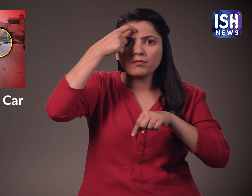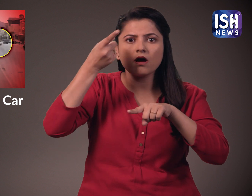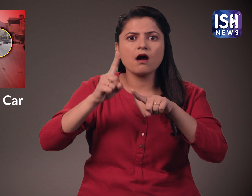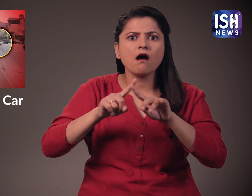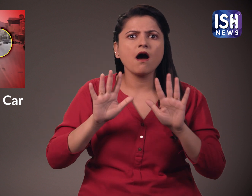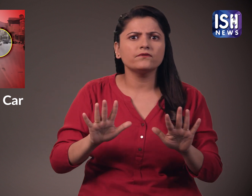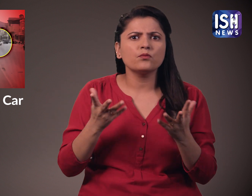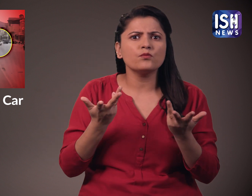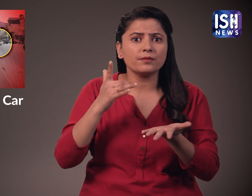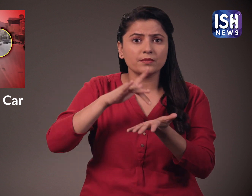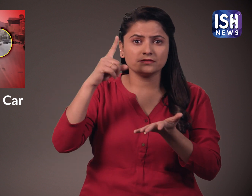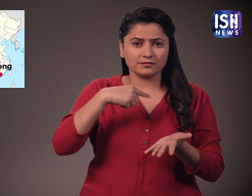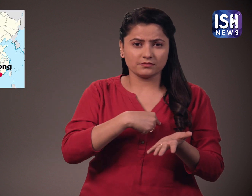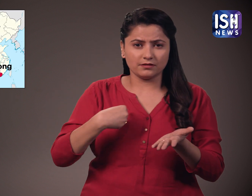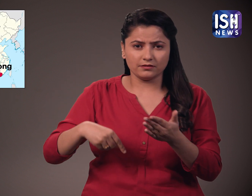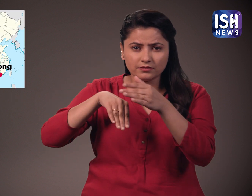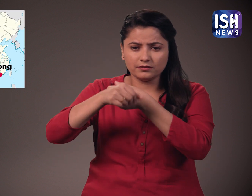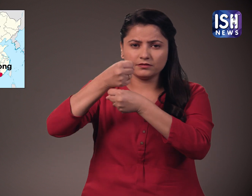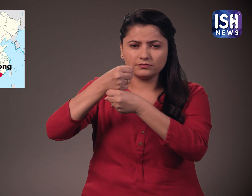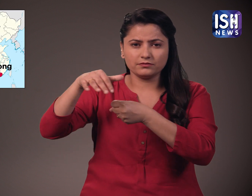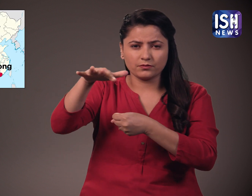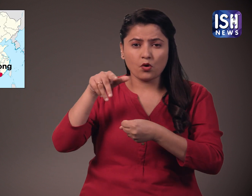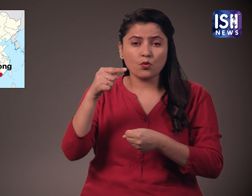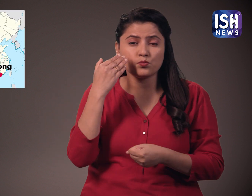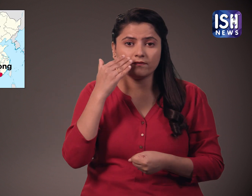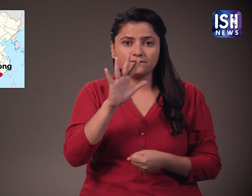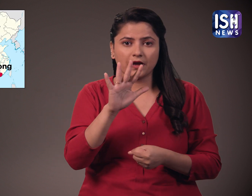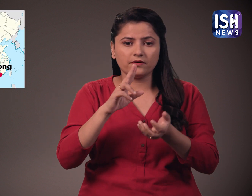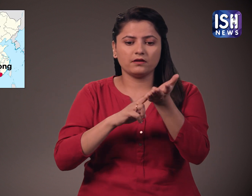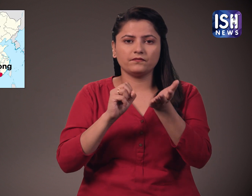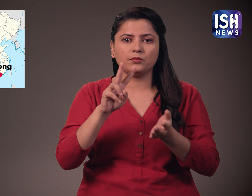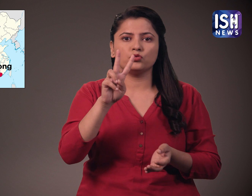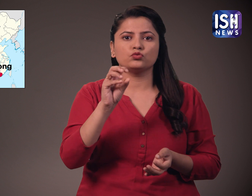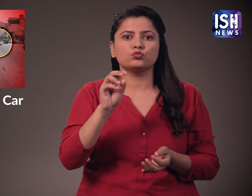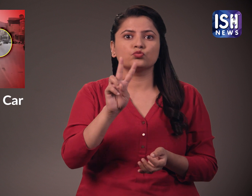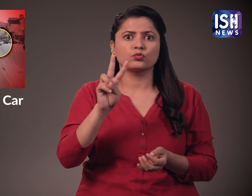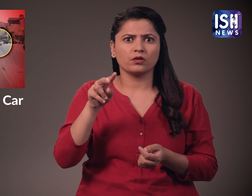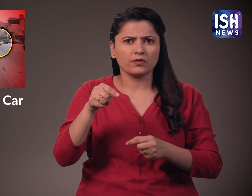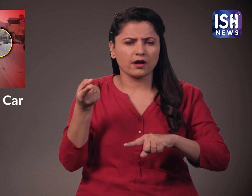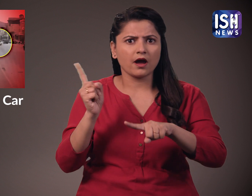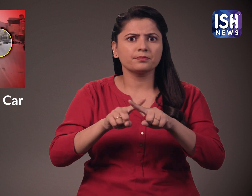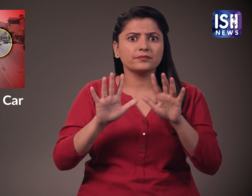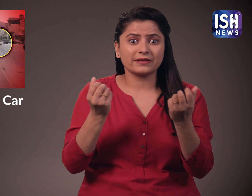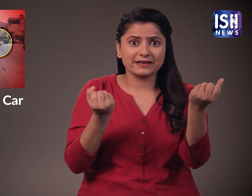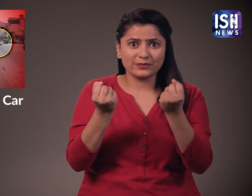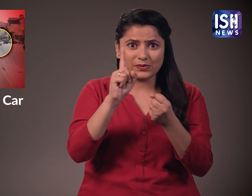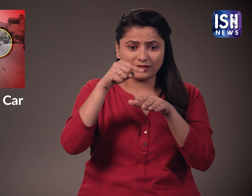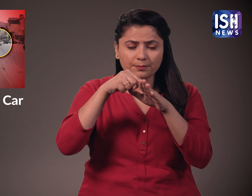5 नमेंबर 2022 को चीन के गौंगरंग प्रांथ में एक बहुत ही अजीब घटना घटी एक व्यक्ती